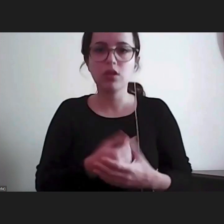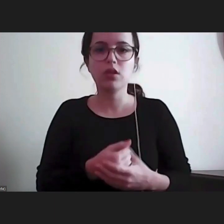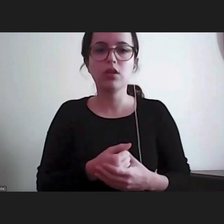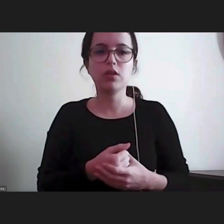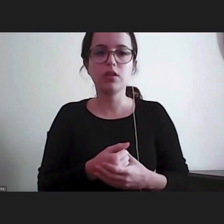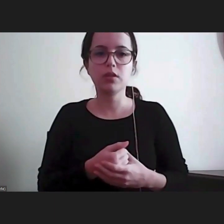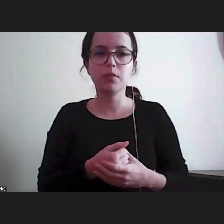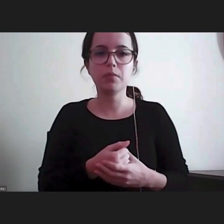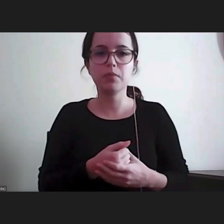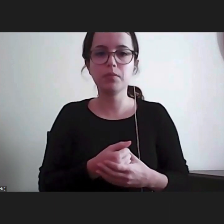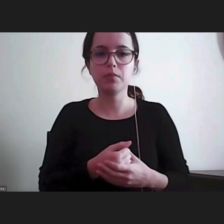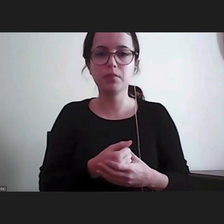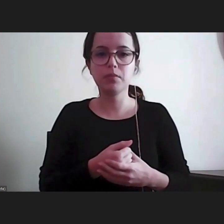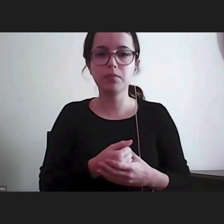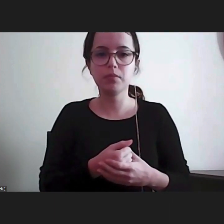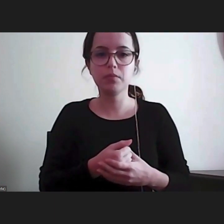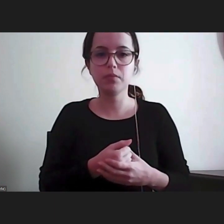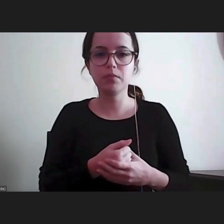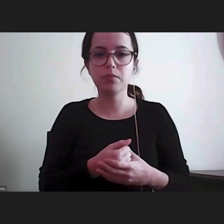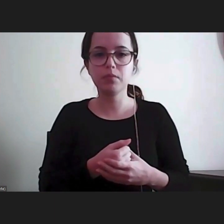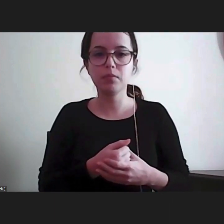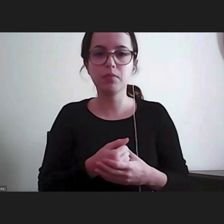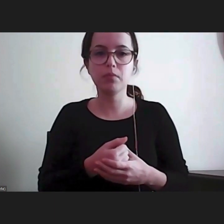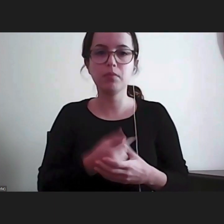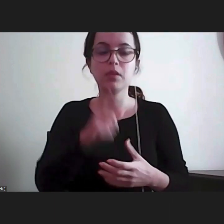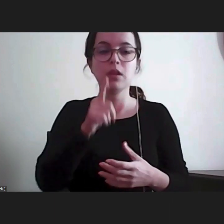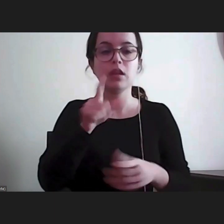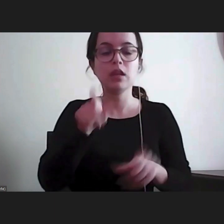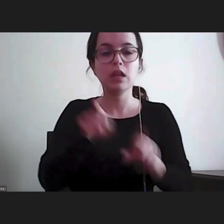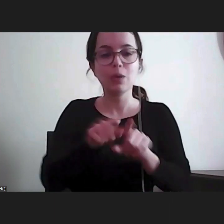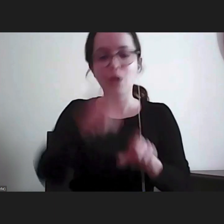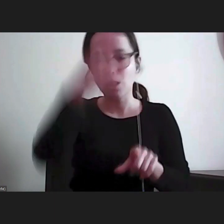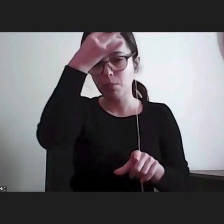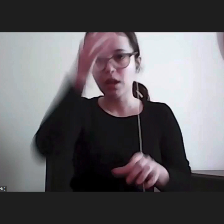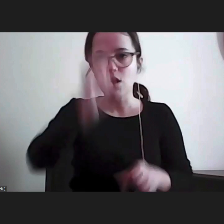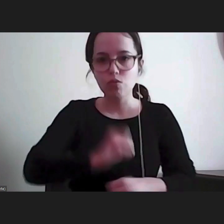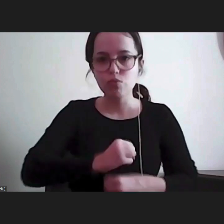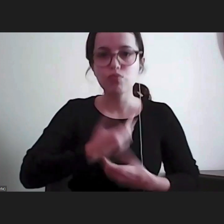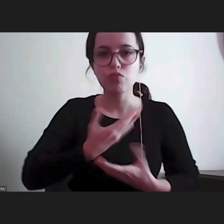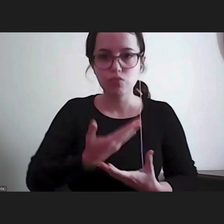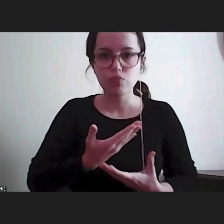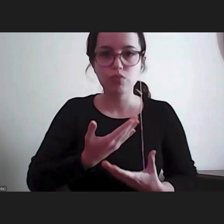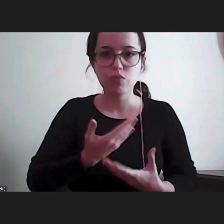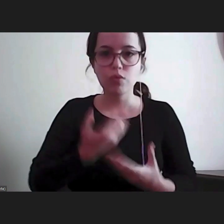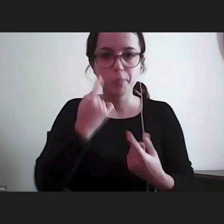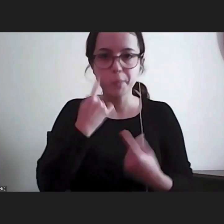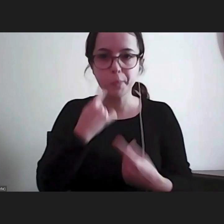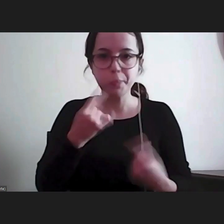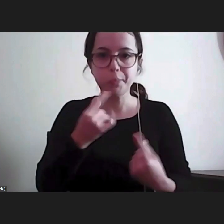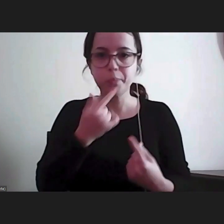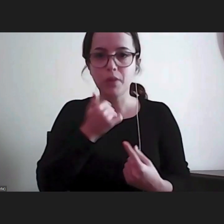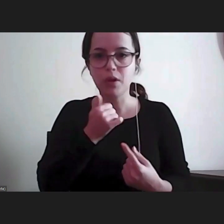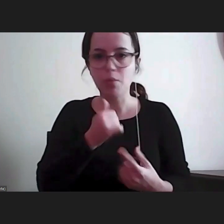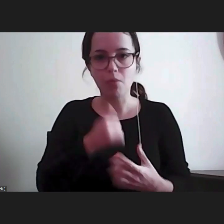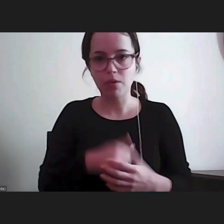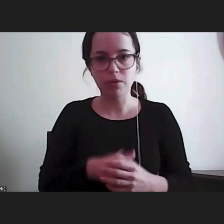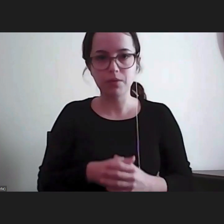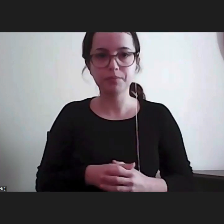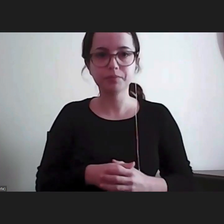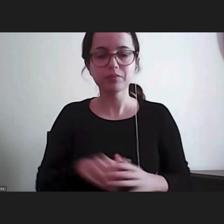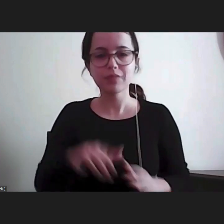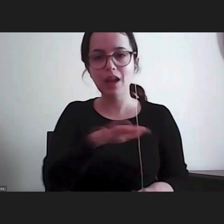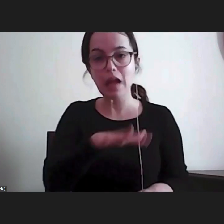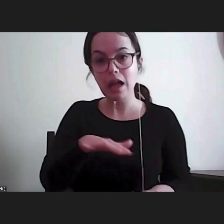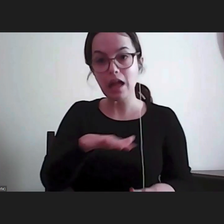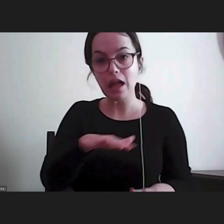de apreciar as decisões dos tribunais. Vamos ver? Portanto, é uma área